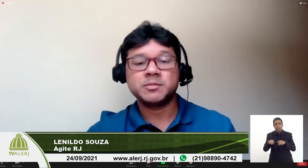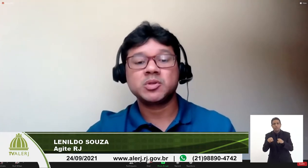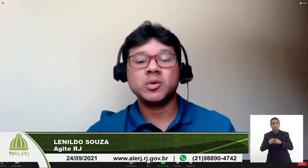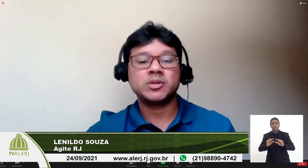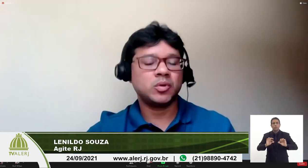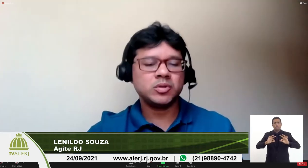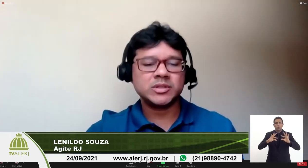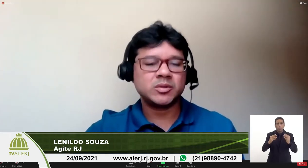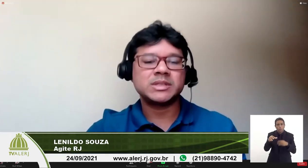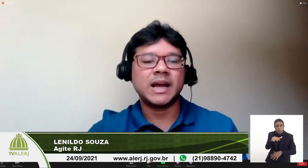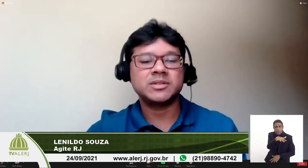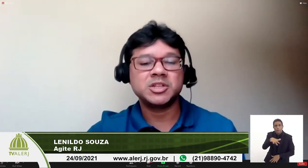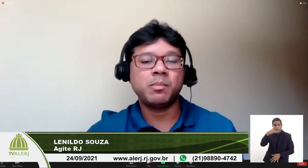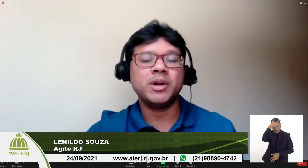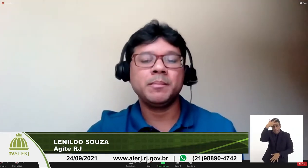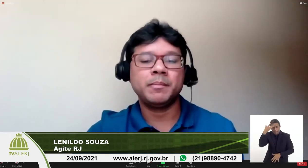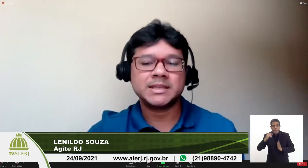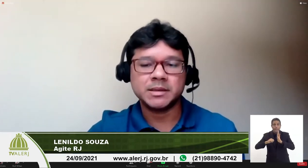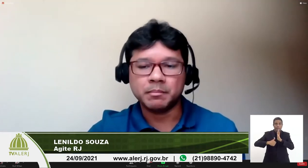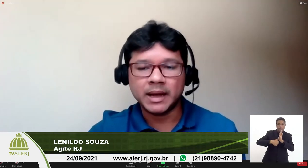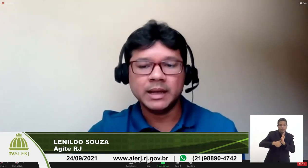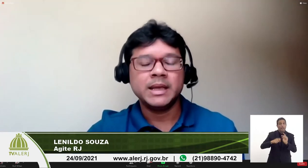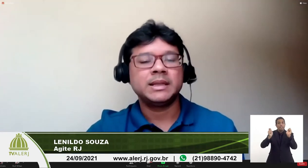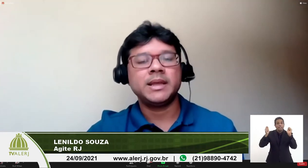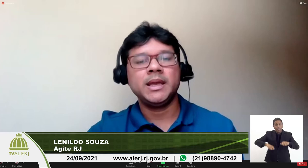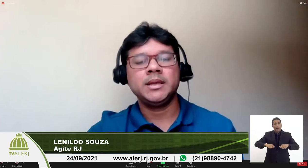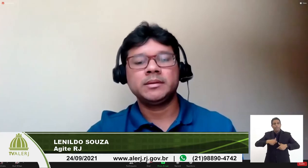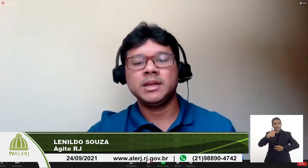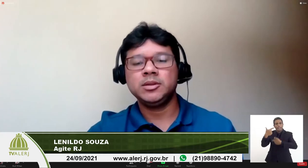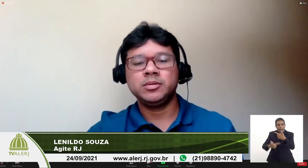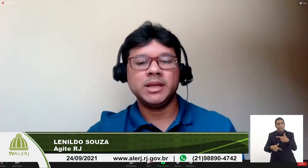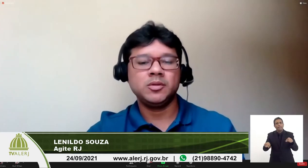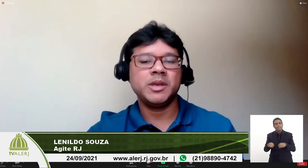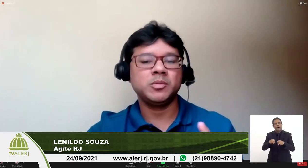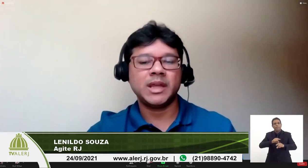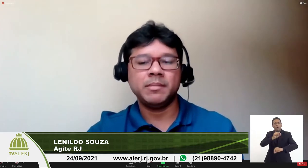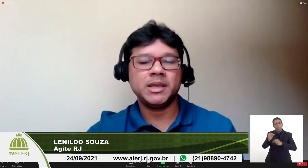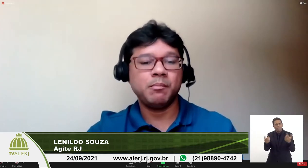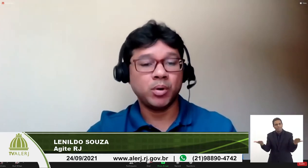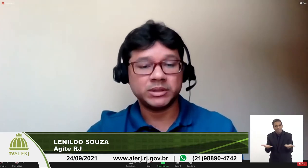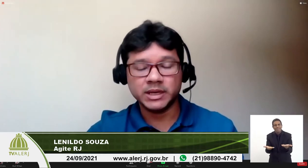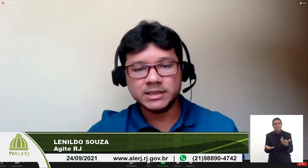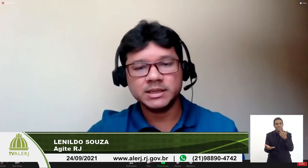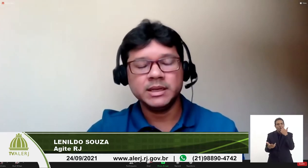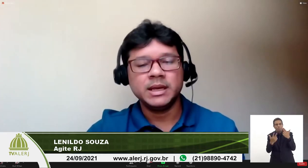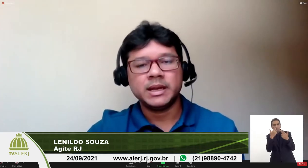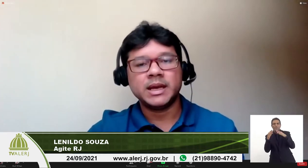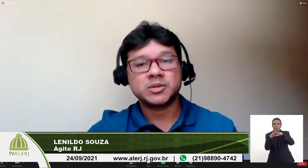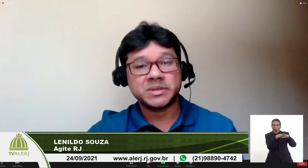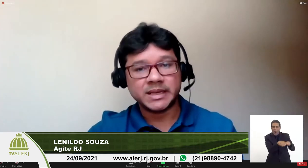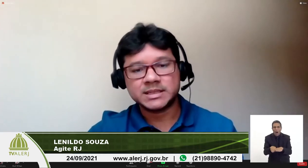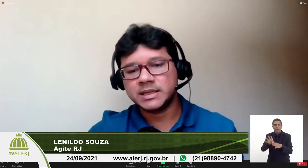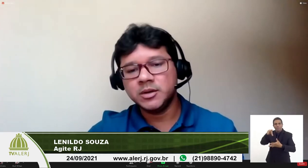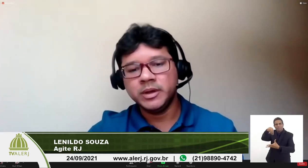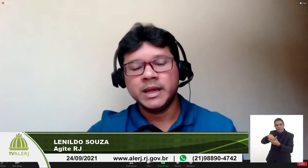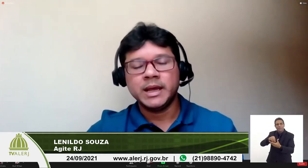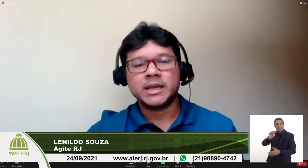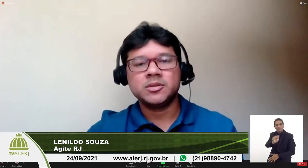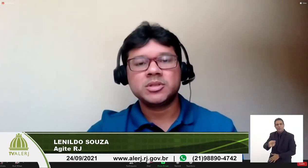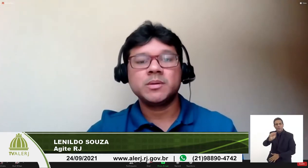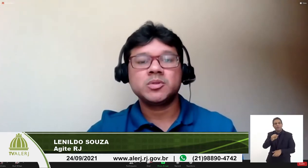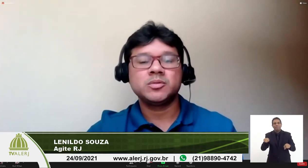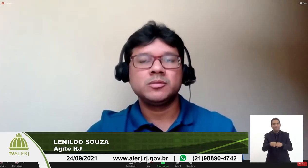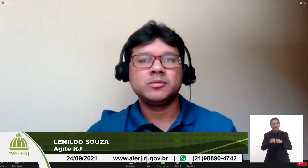as pessoas todos os associados eles podem participar tem tanto do mesmo tamanho importância na associação